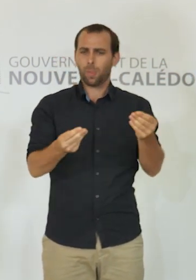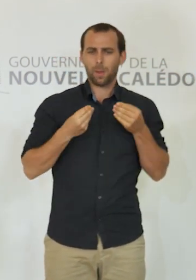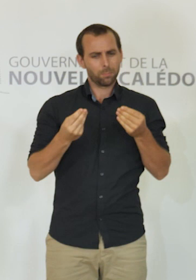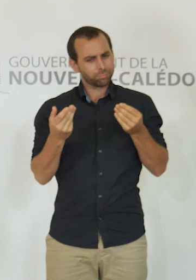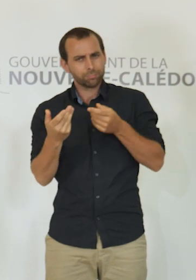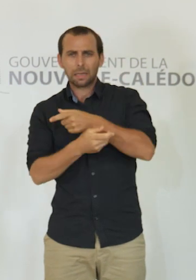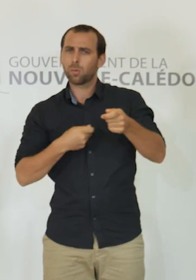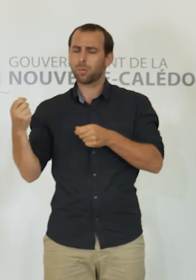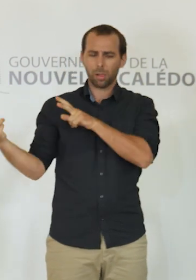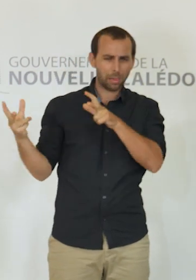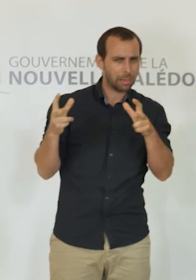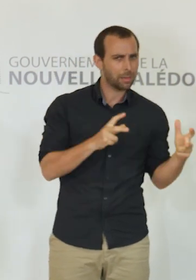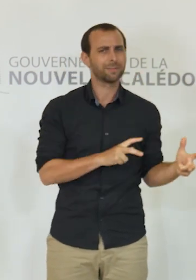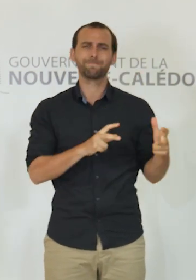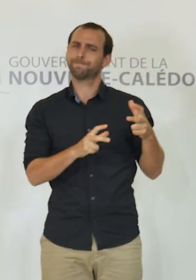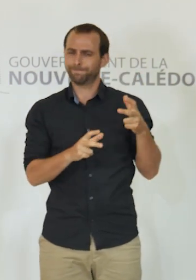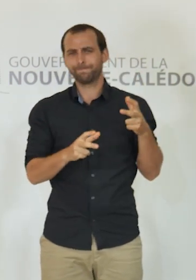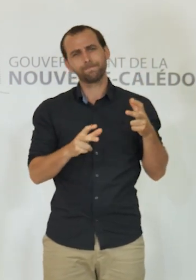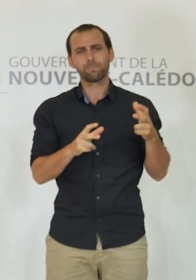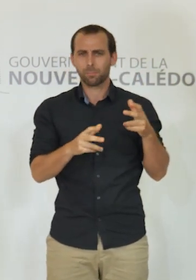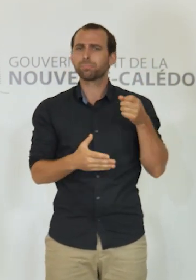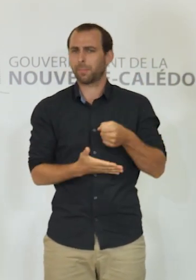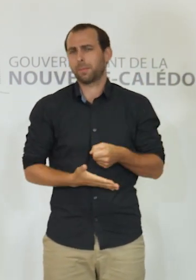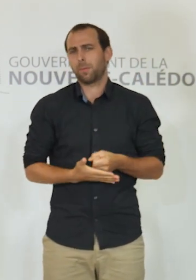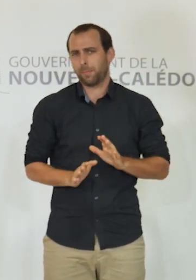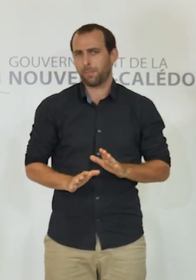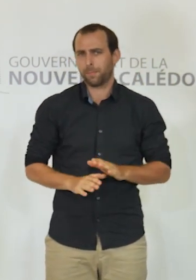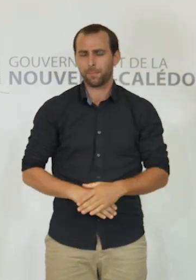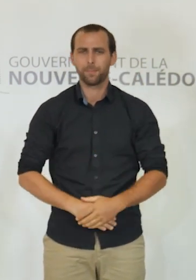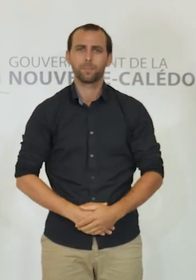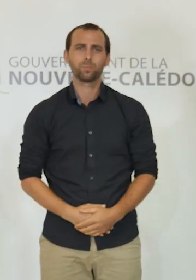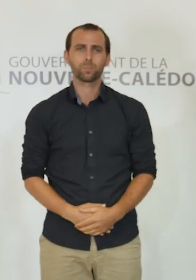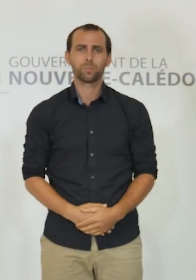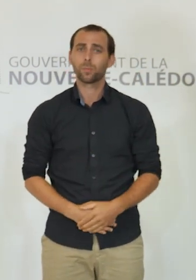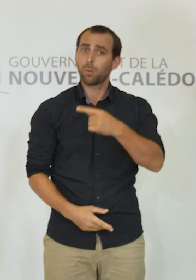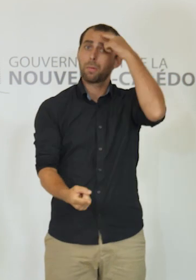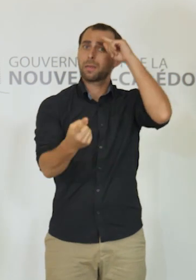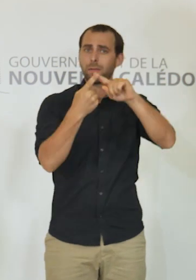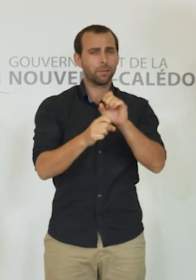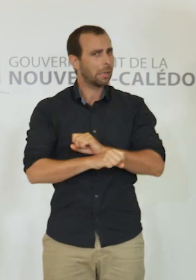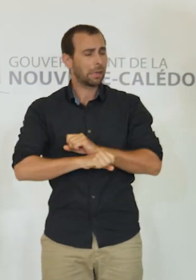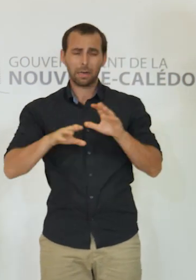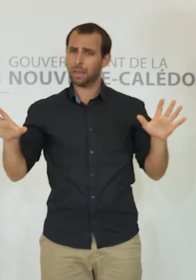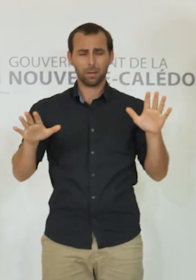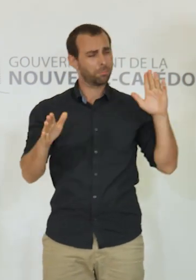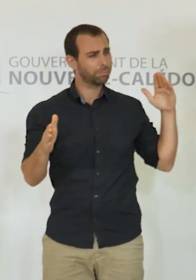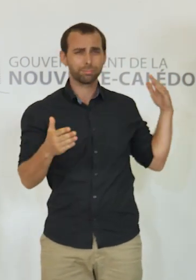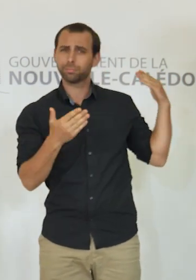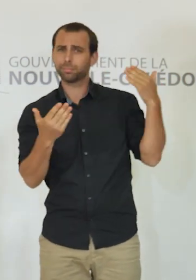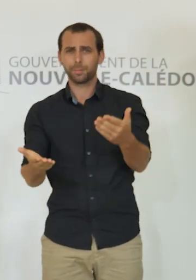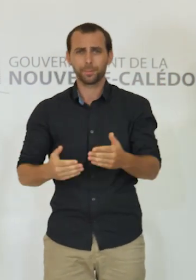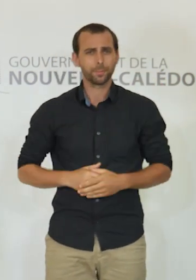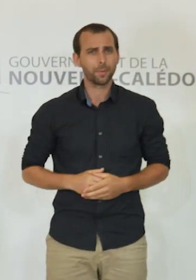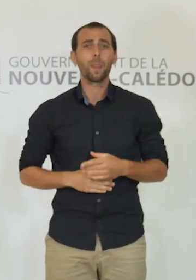économie. Notre objectif a toujours été clair, casser la chaîne de